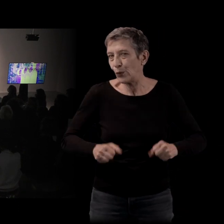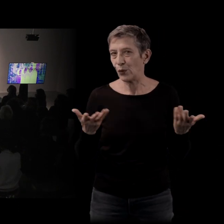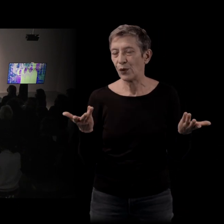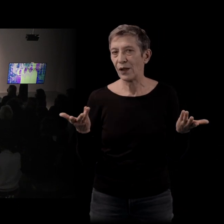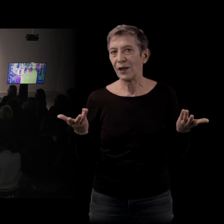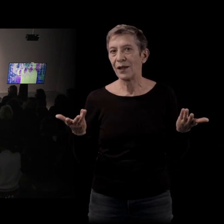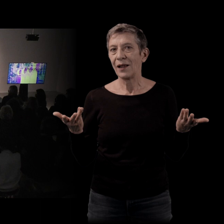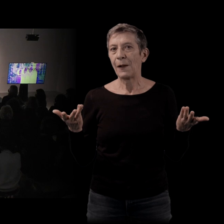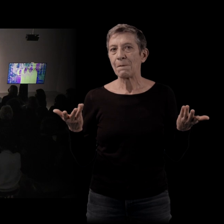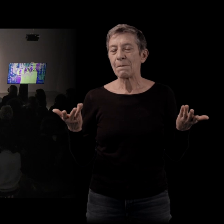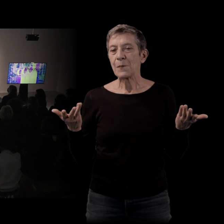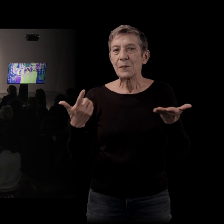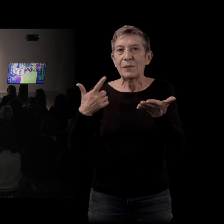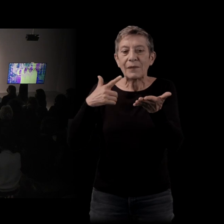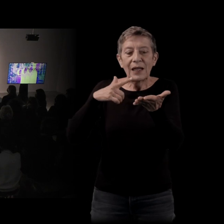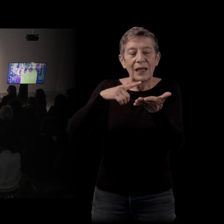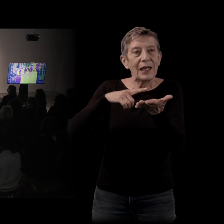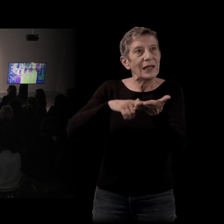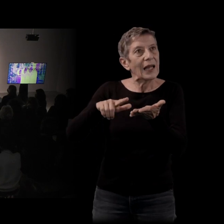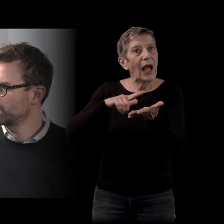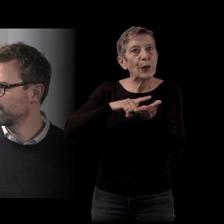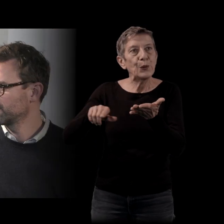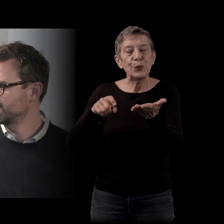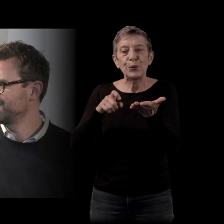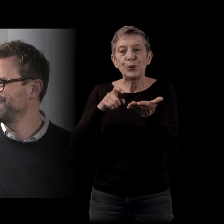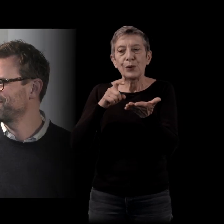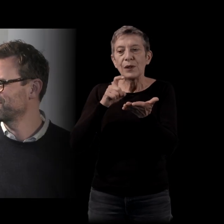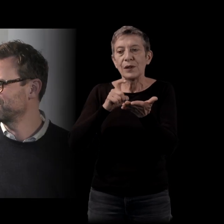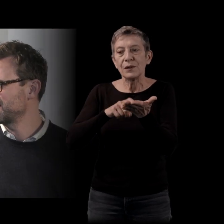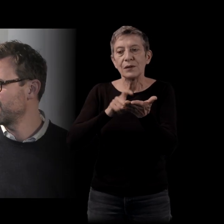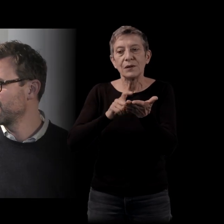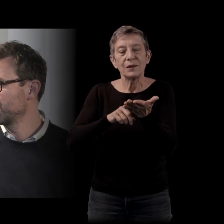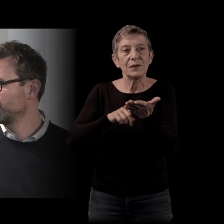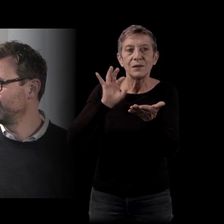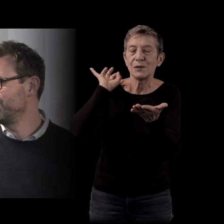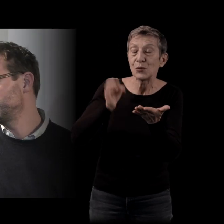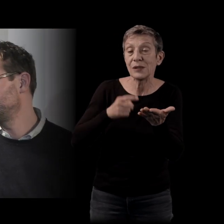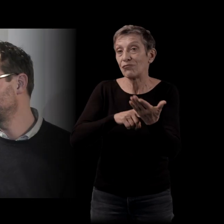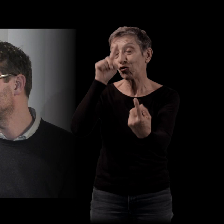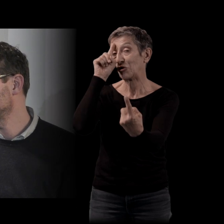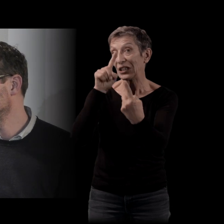une vocation en partie analogue à celle des sciences sociales de démystification, je crois.